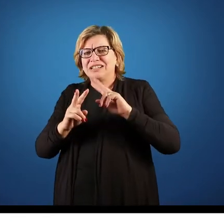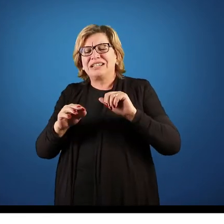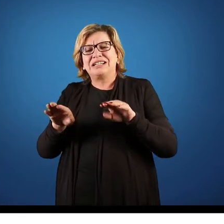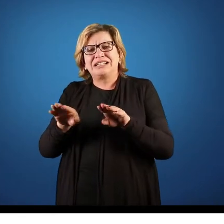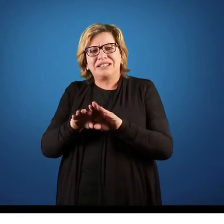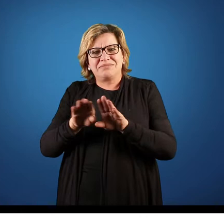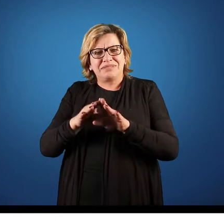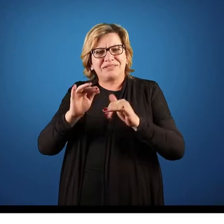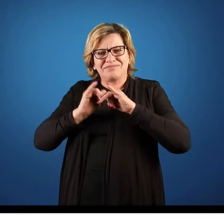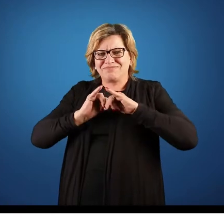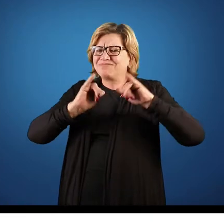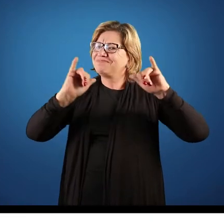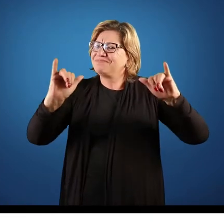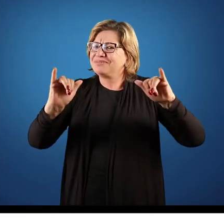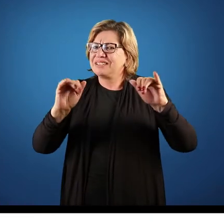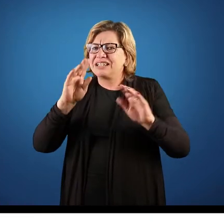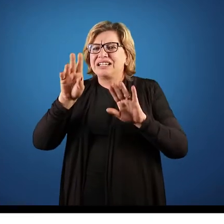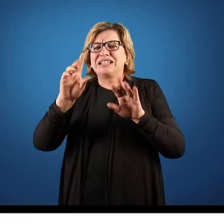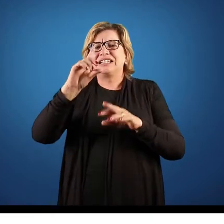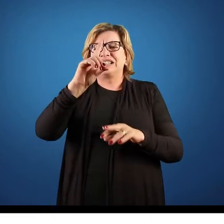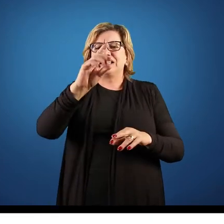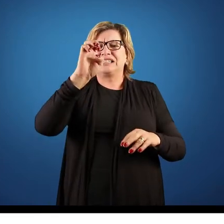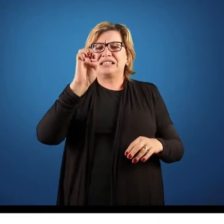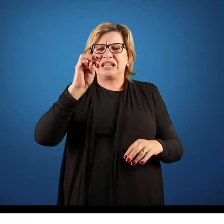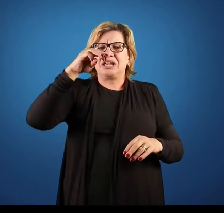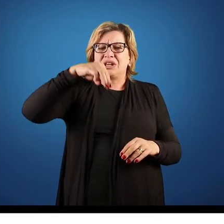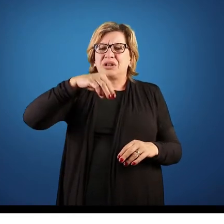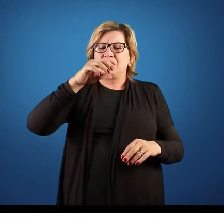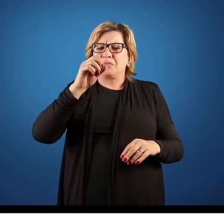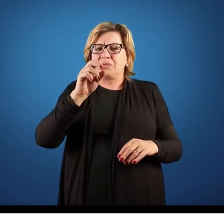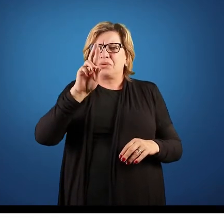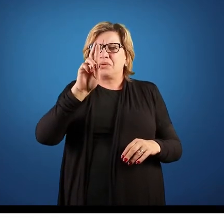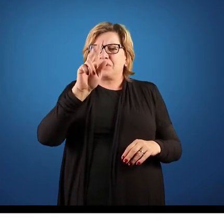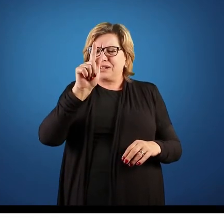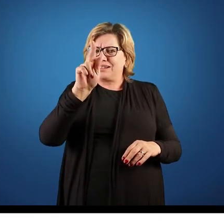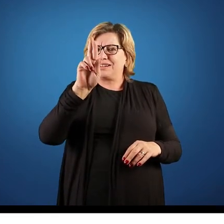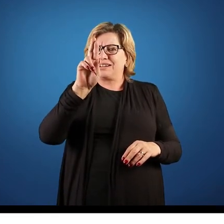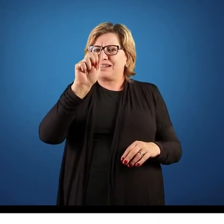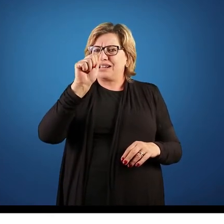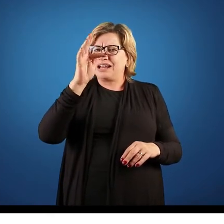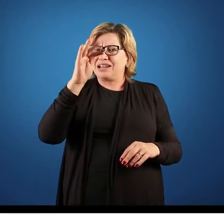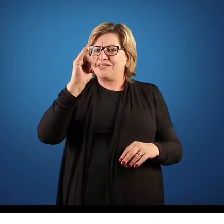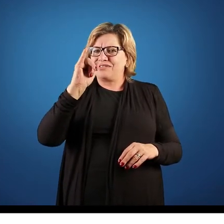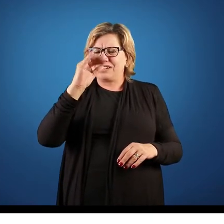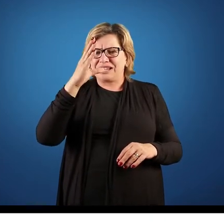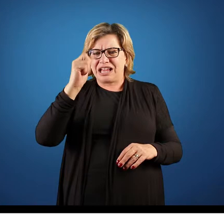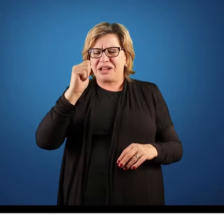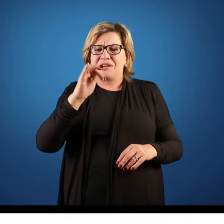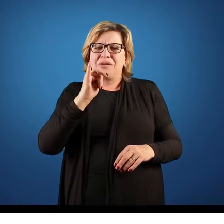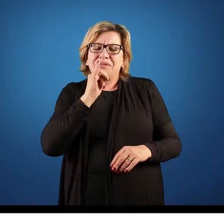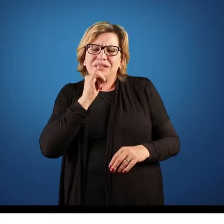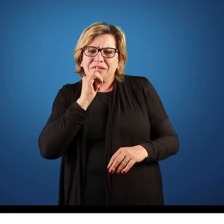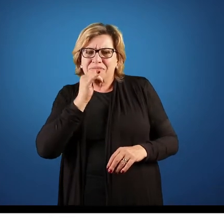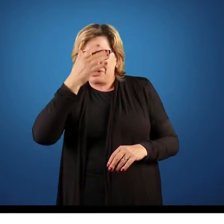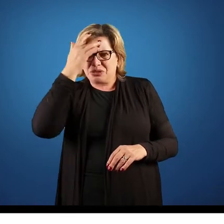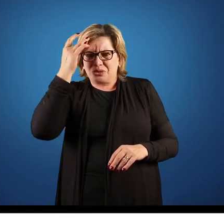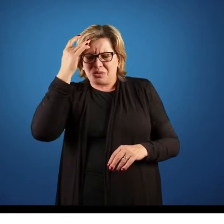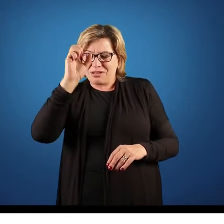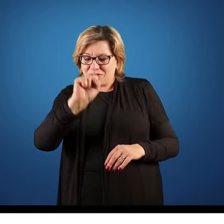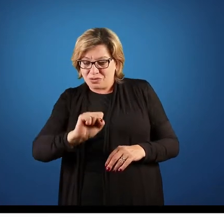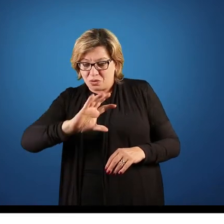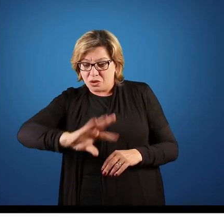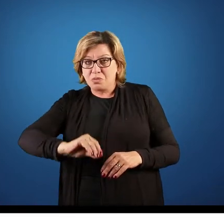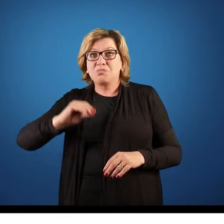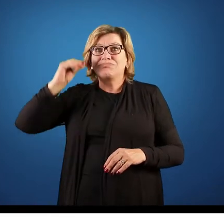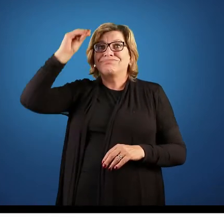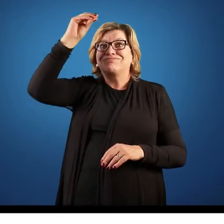Também as informações, nós falamos, demográficas. Olha, o pessoal está saindo da região sul indo para a região nordeste, o pessoal da região nordeste está